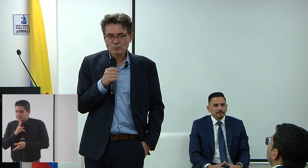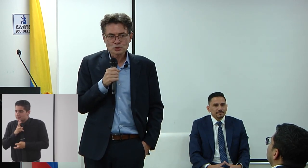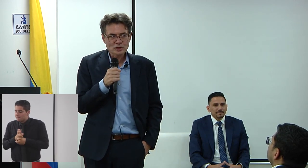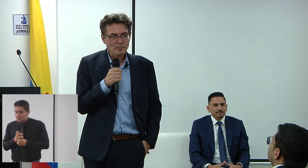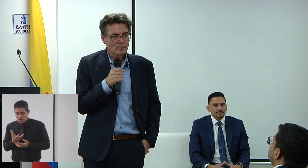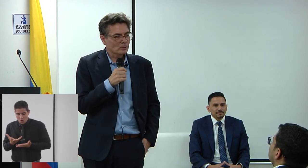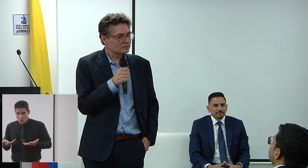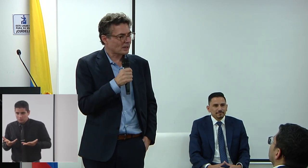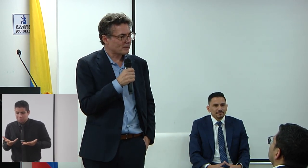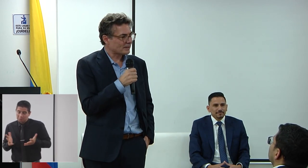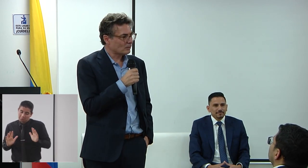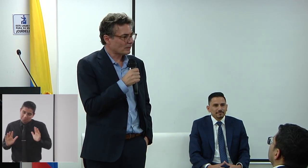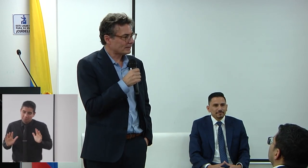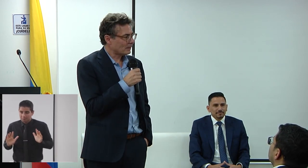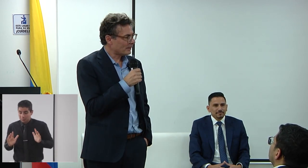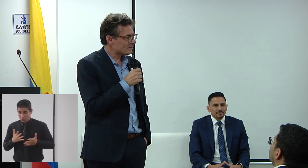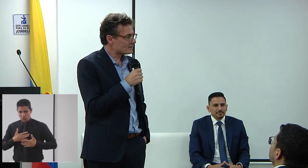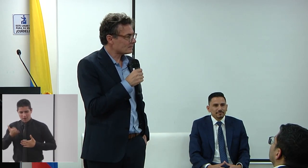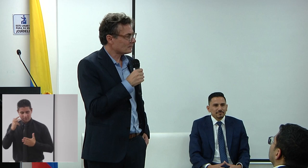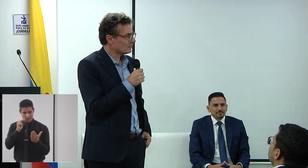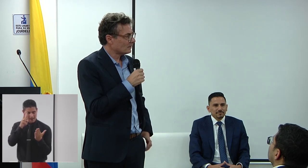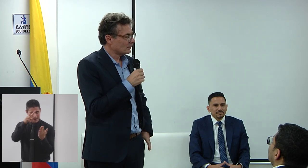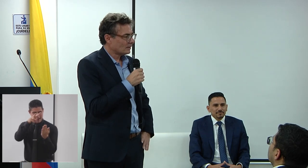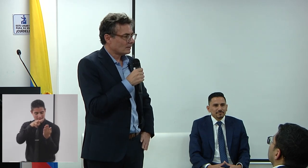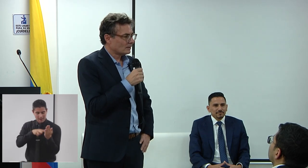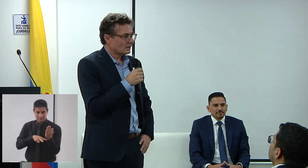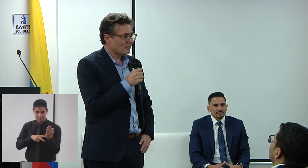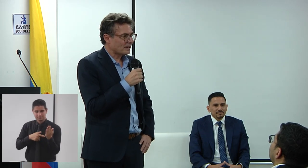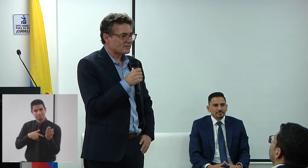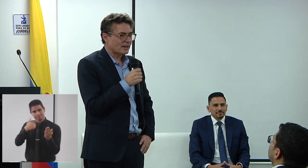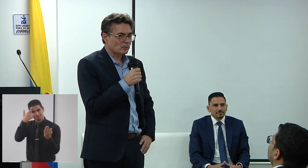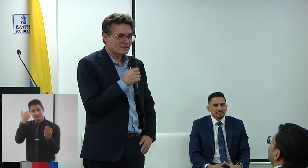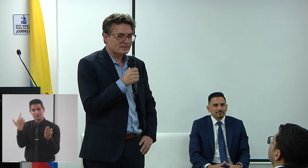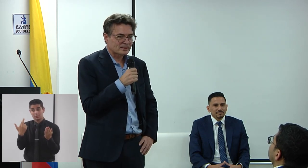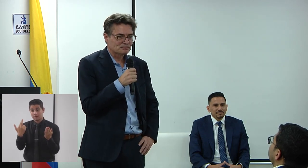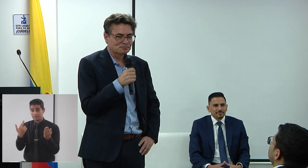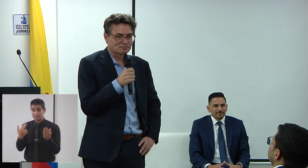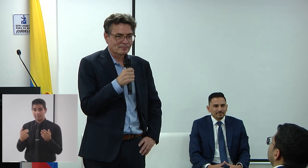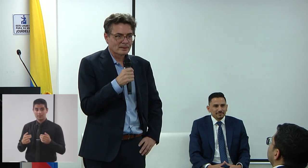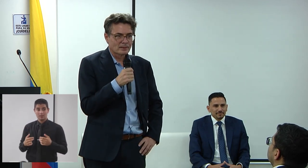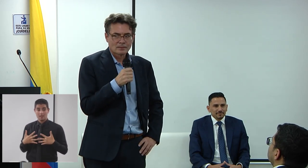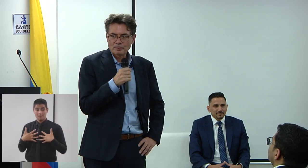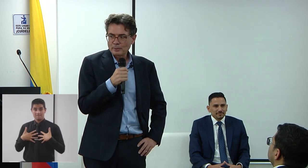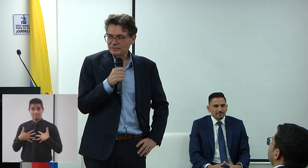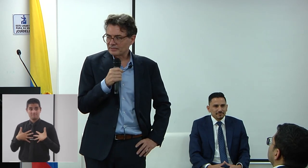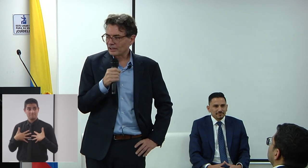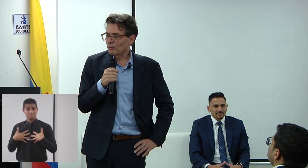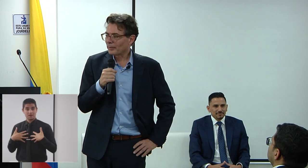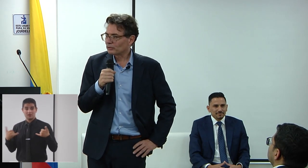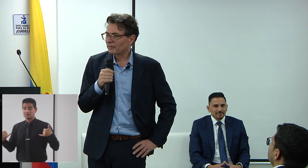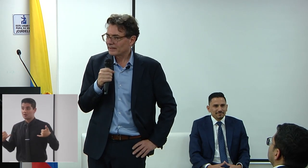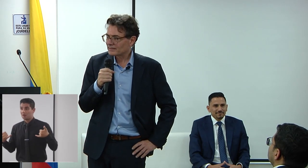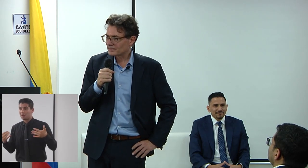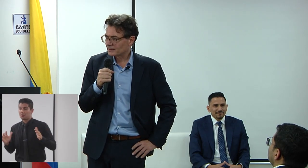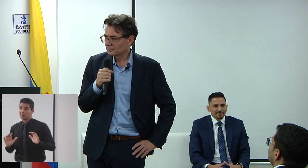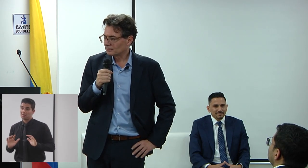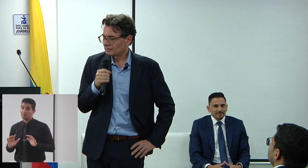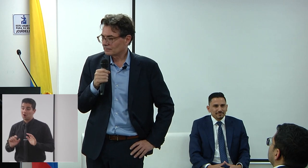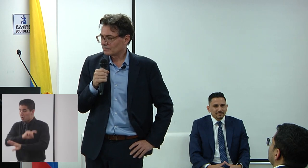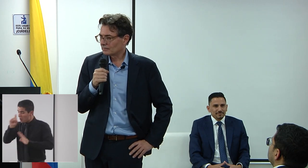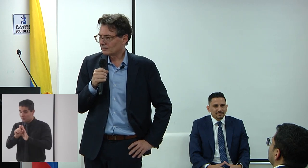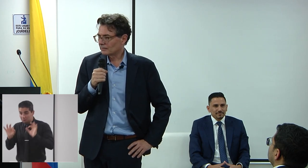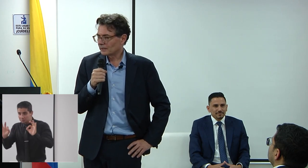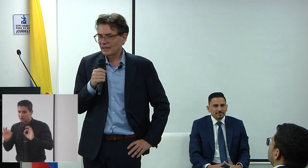Leí hace mucho tiempo, y me gusta repetirlo, que tal vez la felicidad no existe, pero existen los momentos felices,